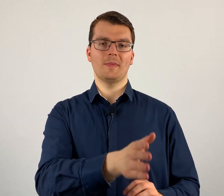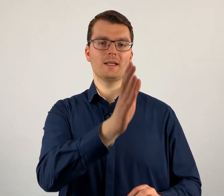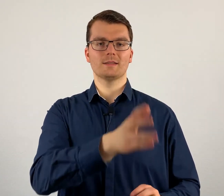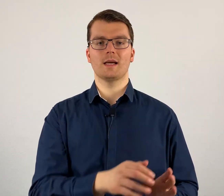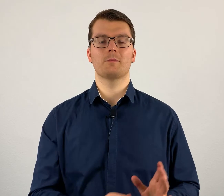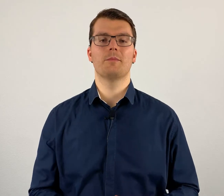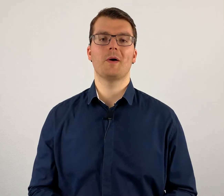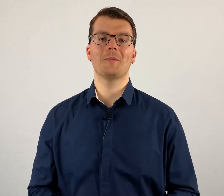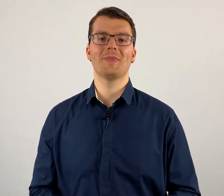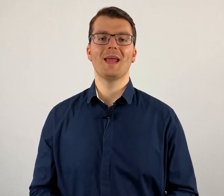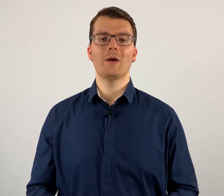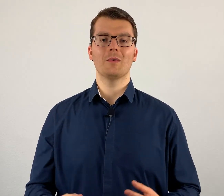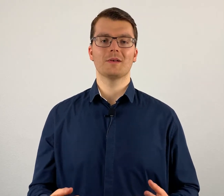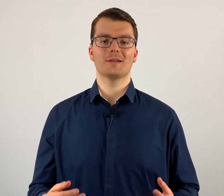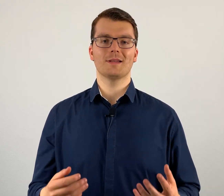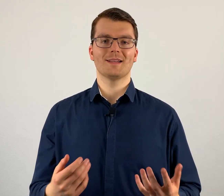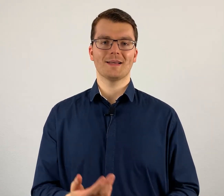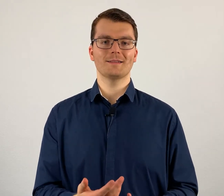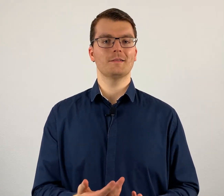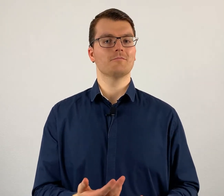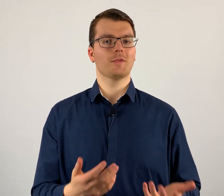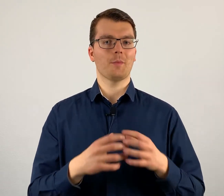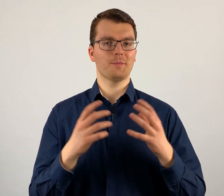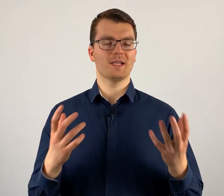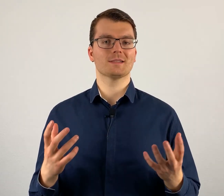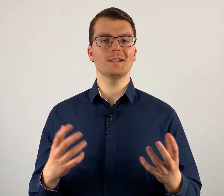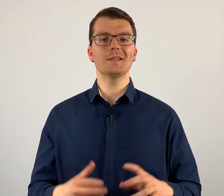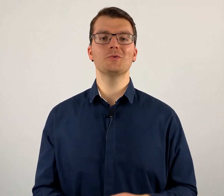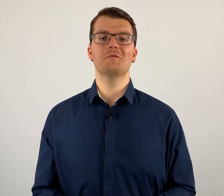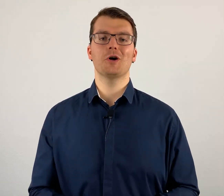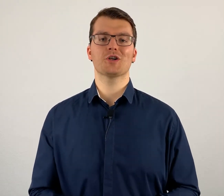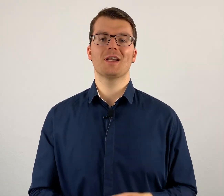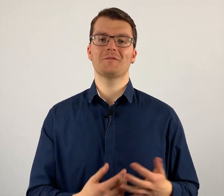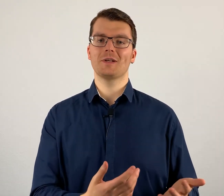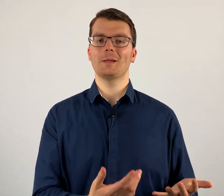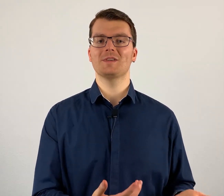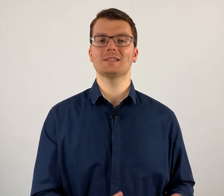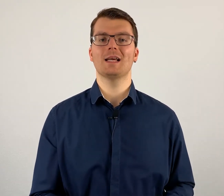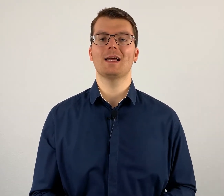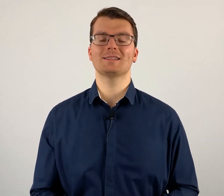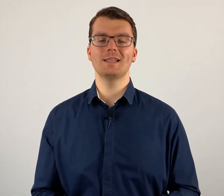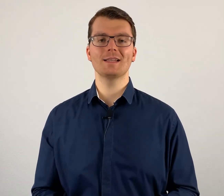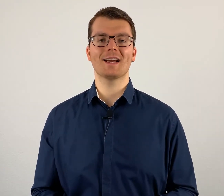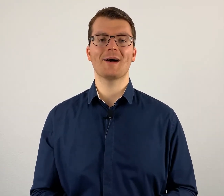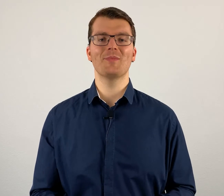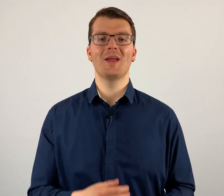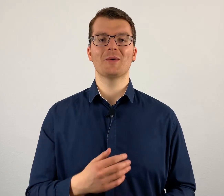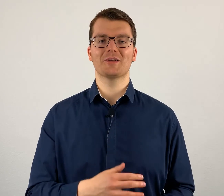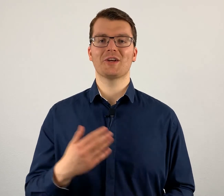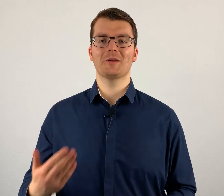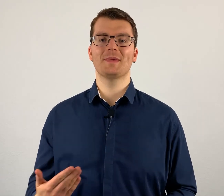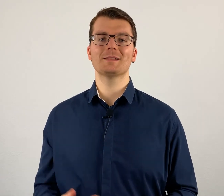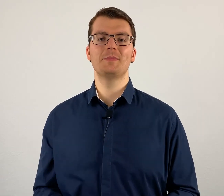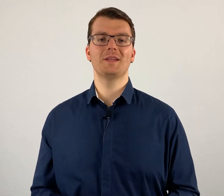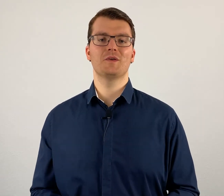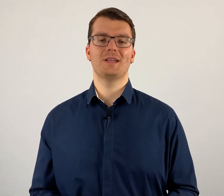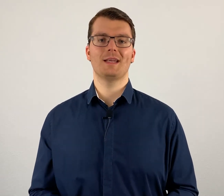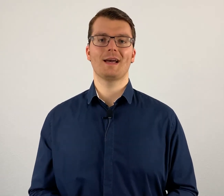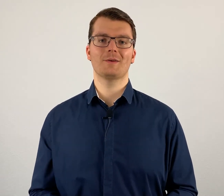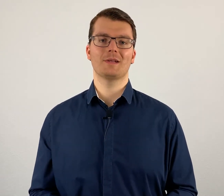Mitte ist halt ein Baum. Und dann habe ich mir das richtig gut vorgestellt von dem, was Sie da erzählt haben und dann schaue ich mir das Bild von denen an und